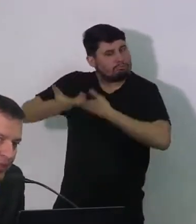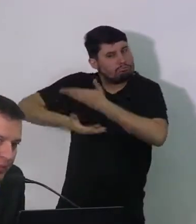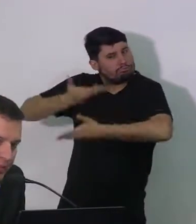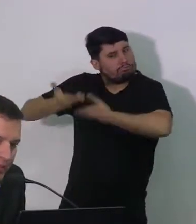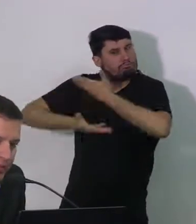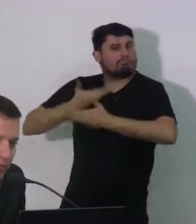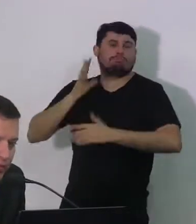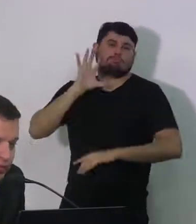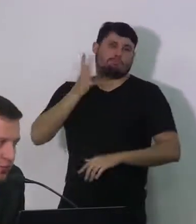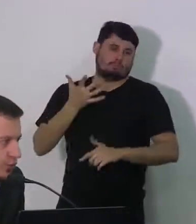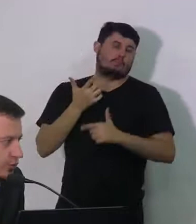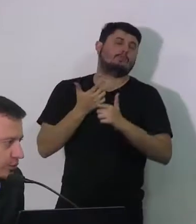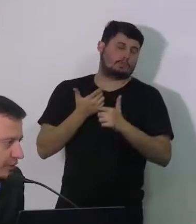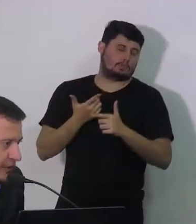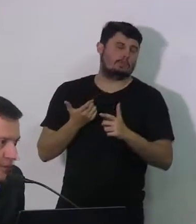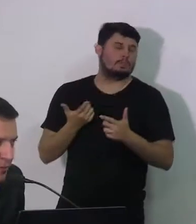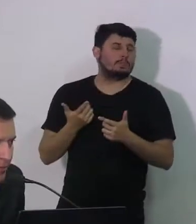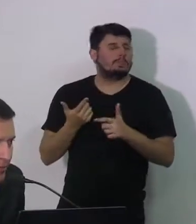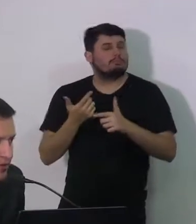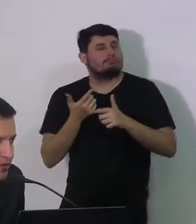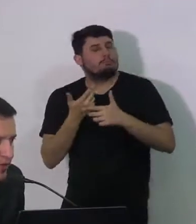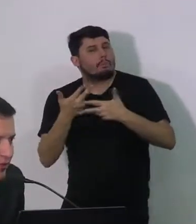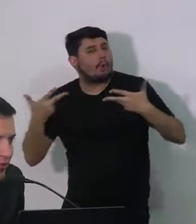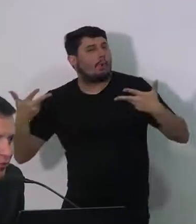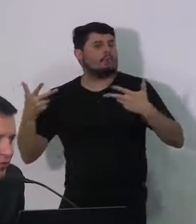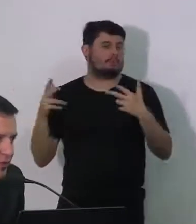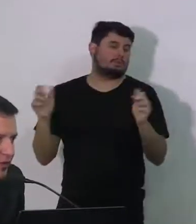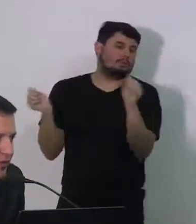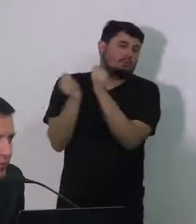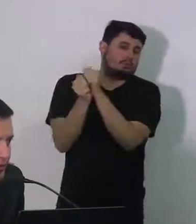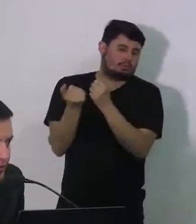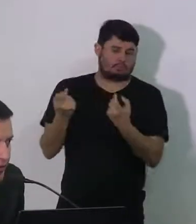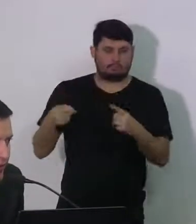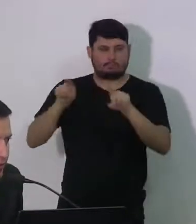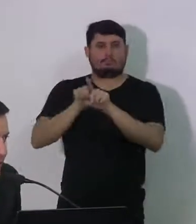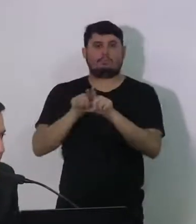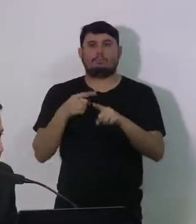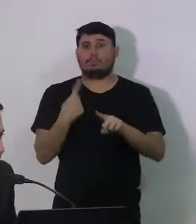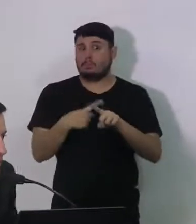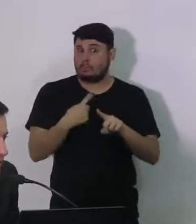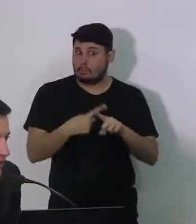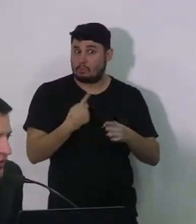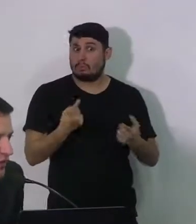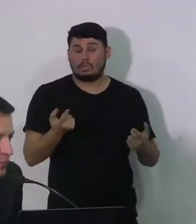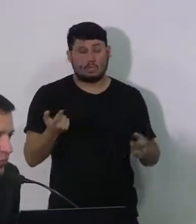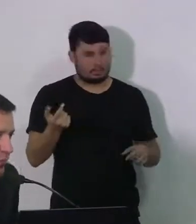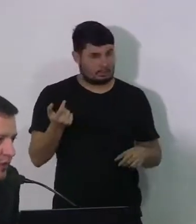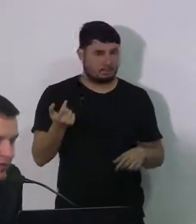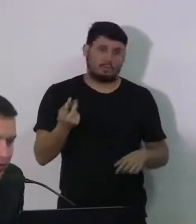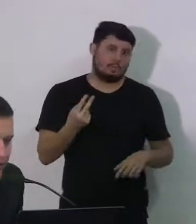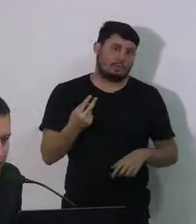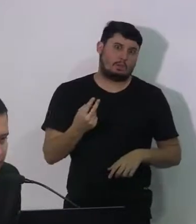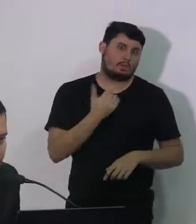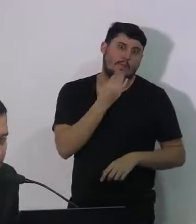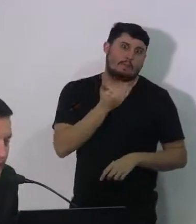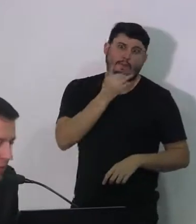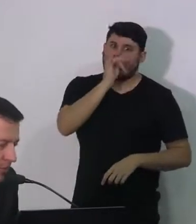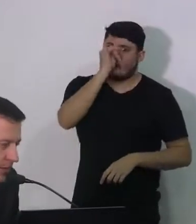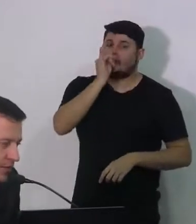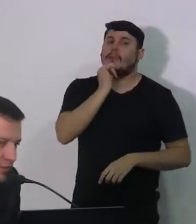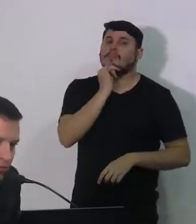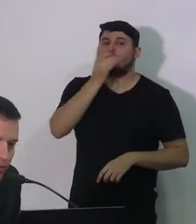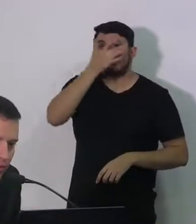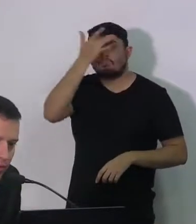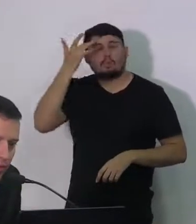e até para definir algumas ações conjuntas, até porque a população de Caruaru não adianta estar protegida na rede privada, eles protegidos na rede pública, e vice-versa,